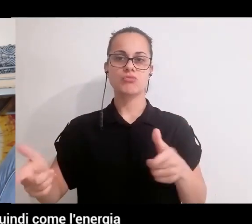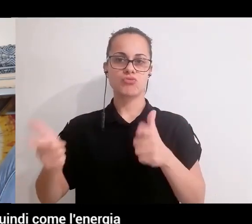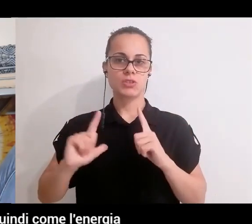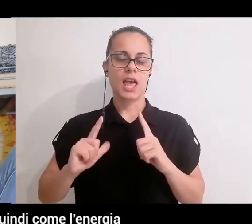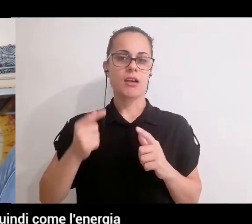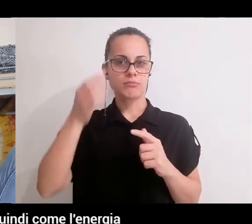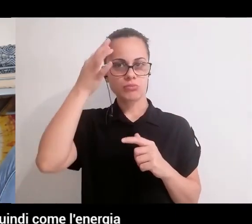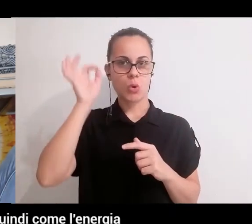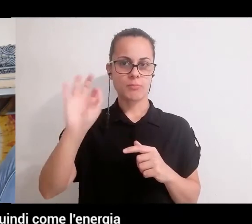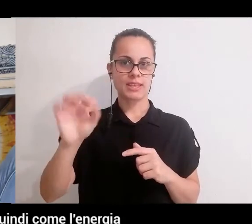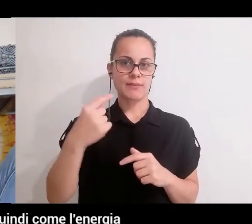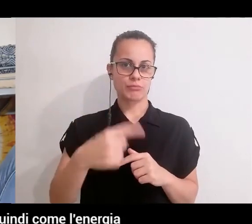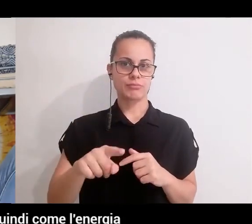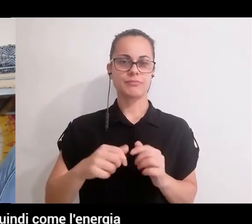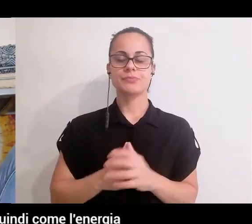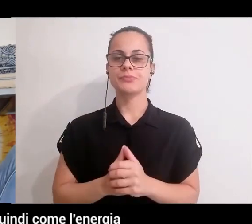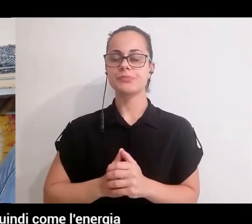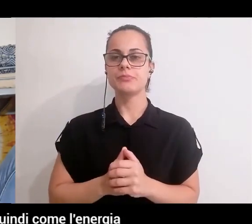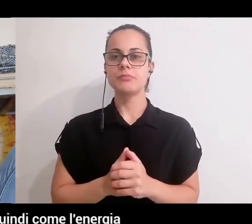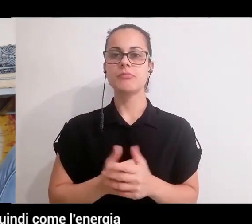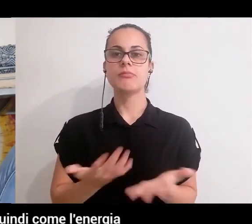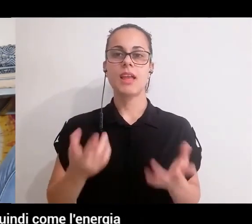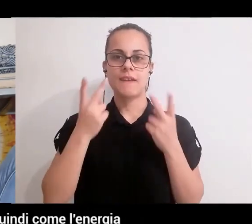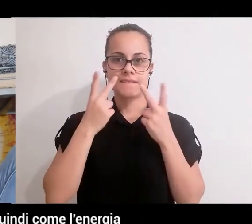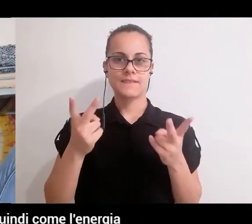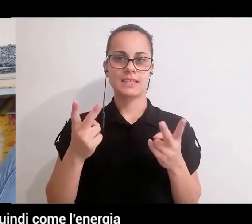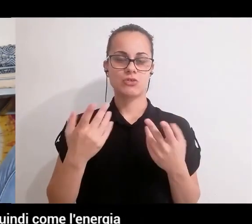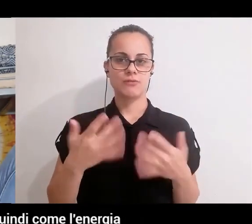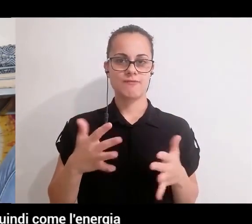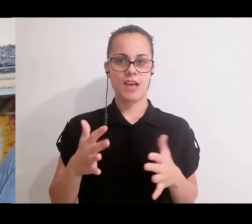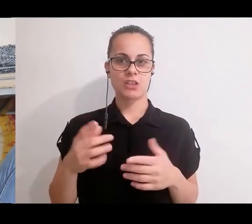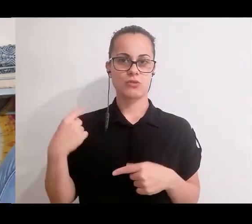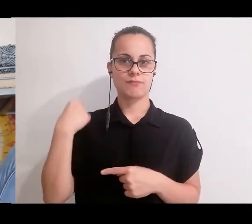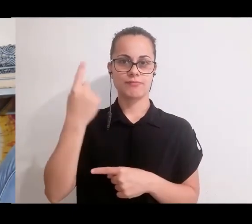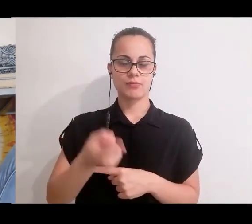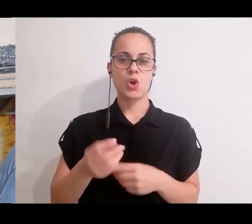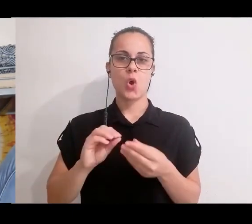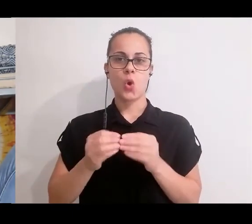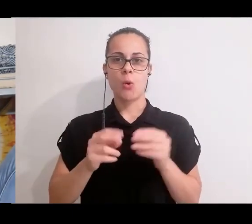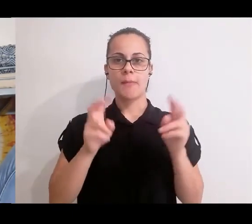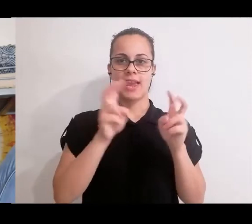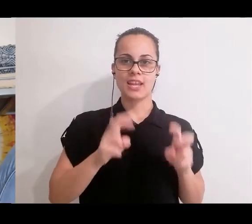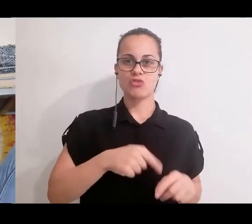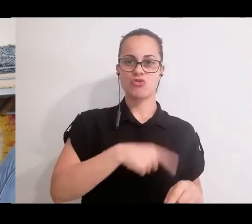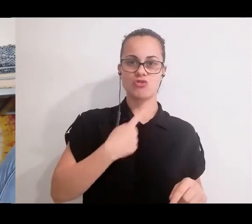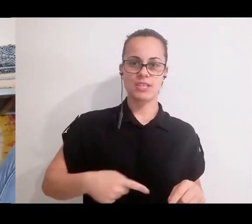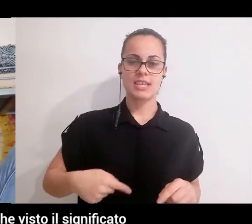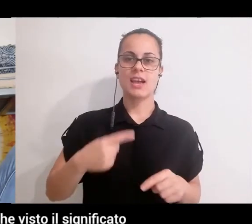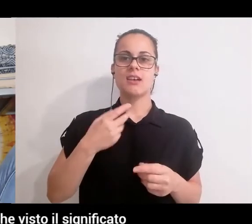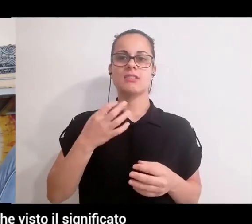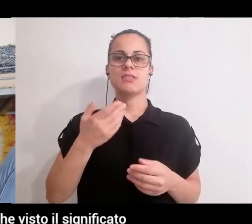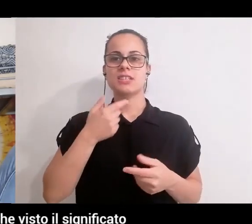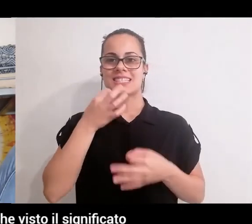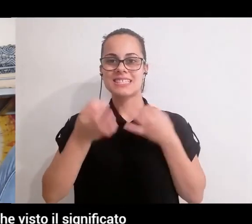questa funzione e abbiamo visto quindi come l'energia fluisce nel corpo che cos'è un chakra